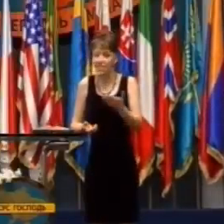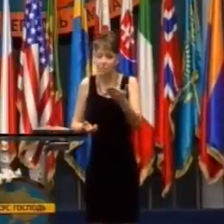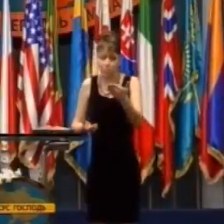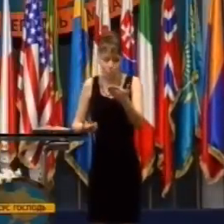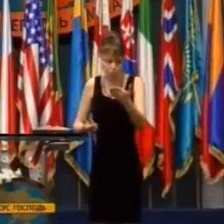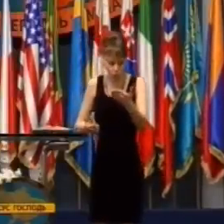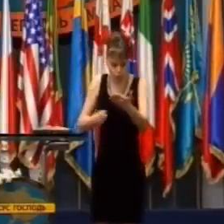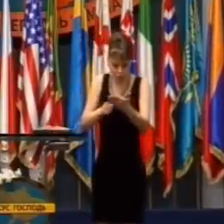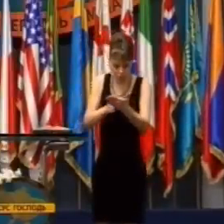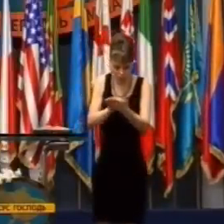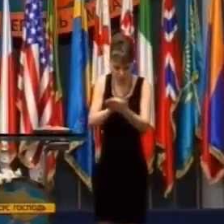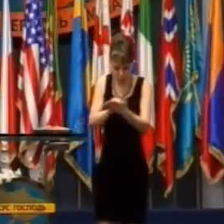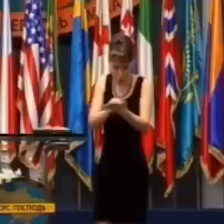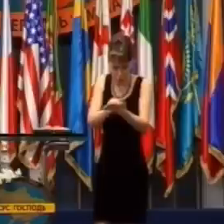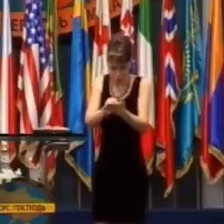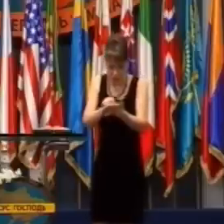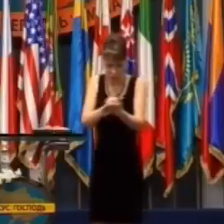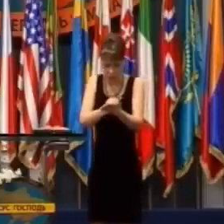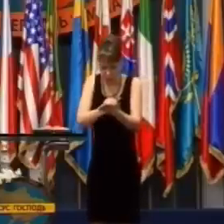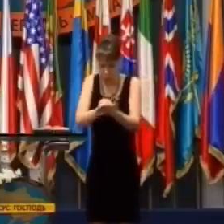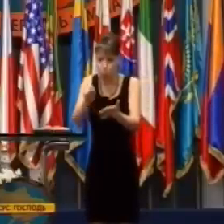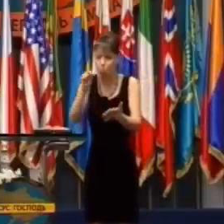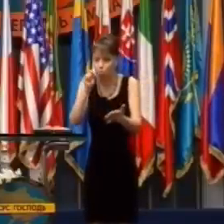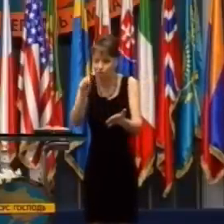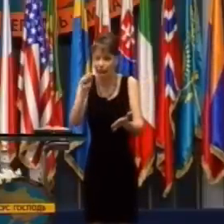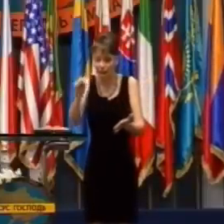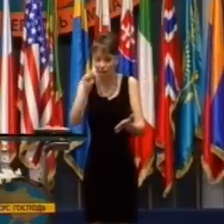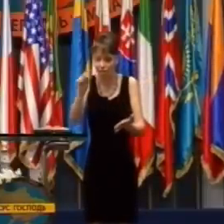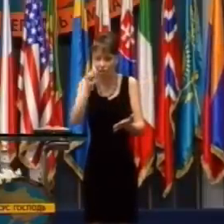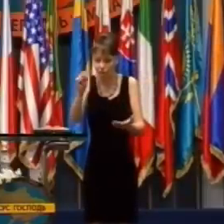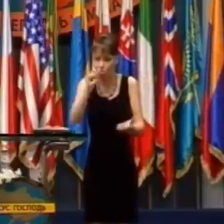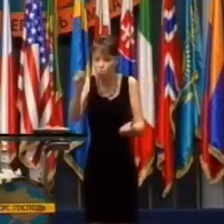Keď sa pozeriete na to políčko, komu sú poslané,